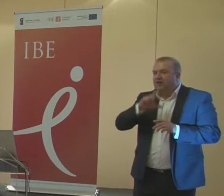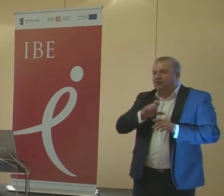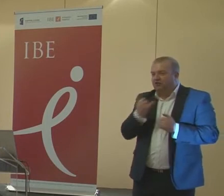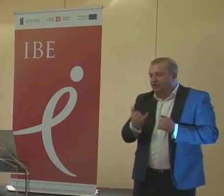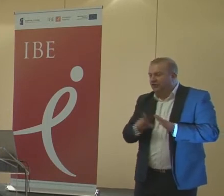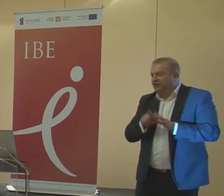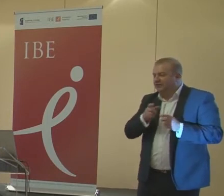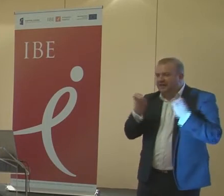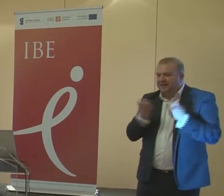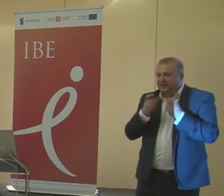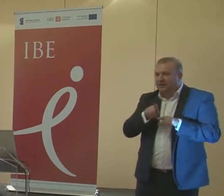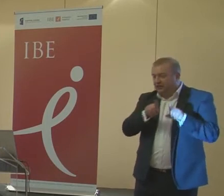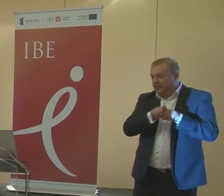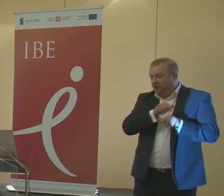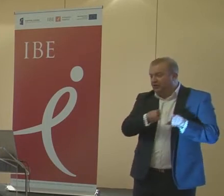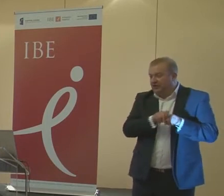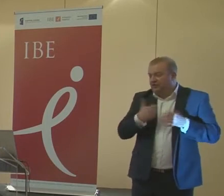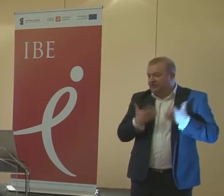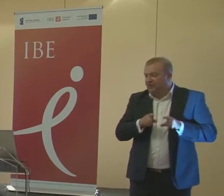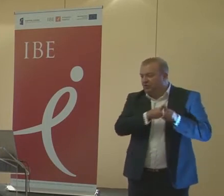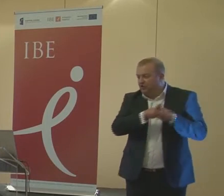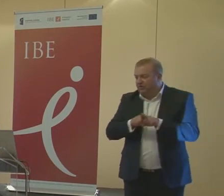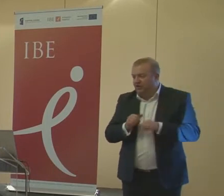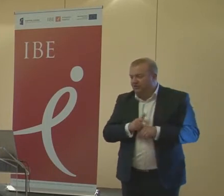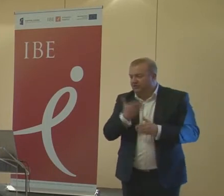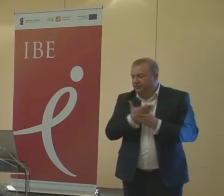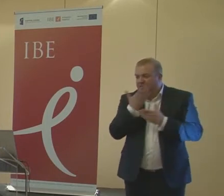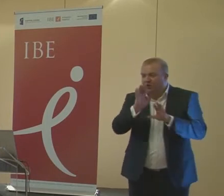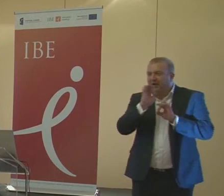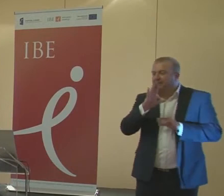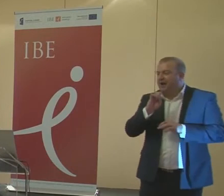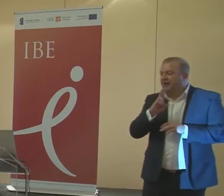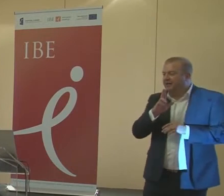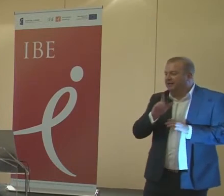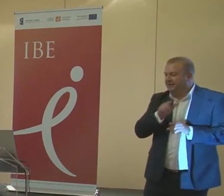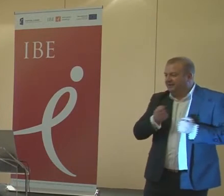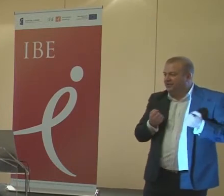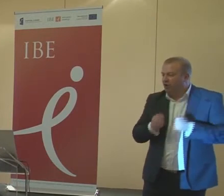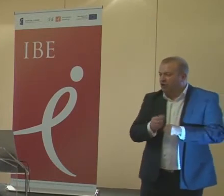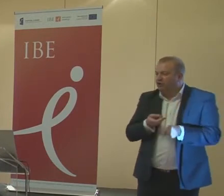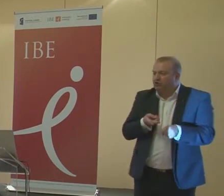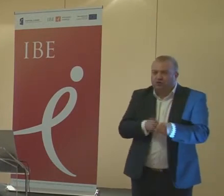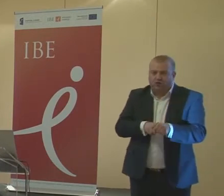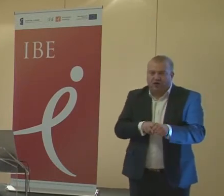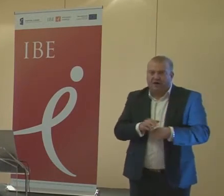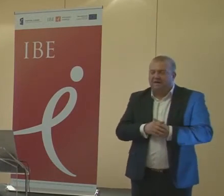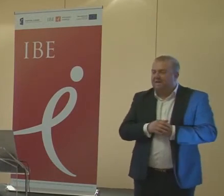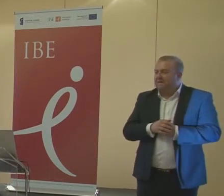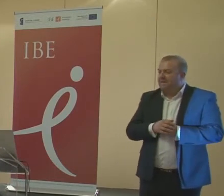zainteresowania. Stąd też chcemy również pokazywać dobre praktyki tych działalności, które